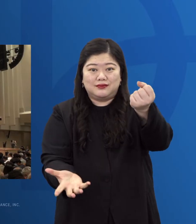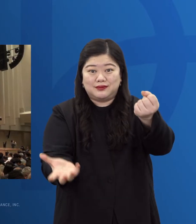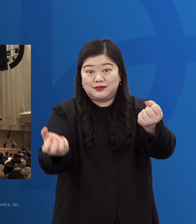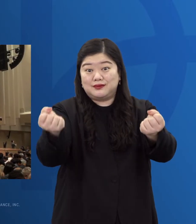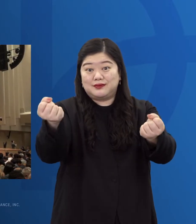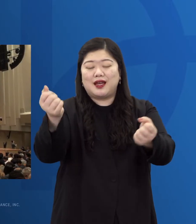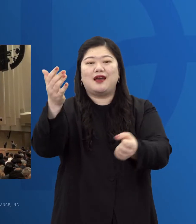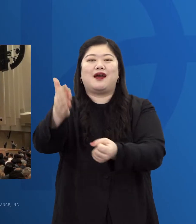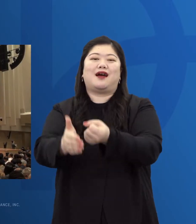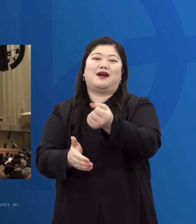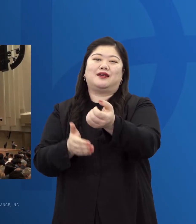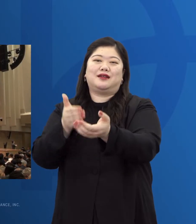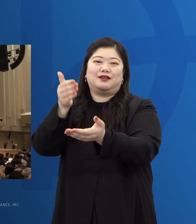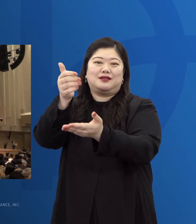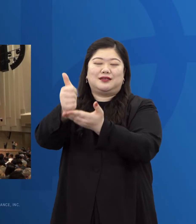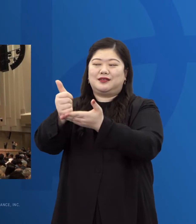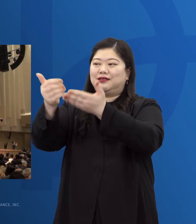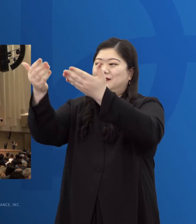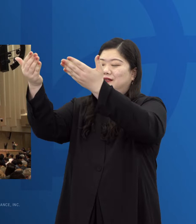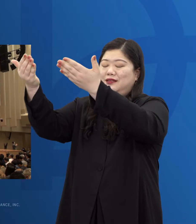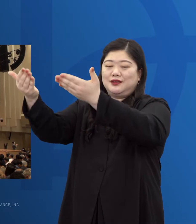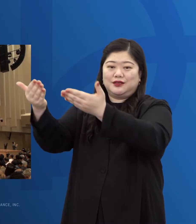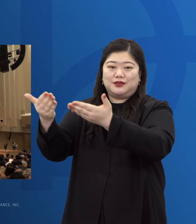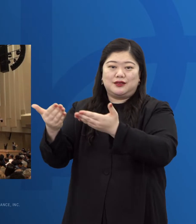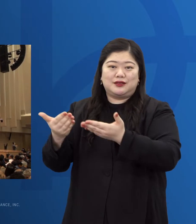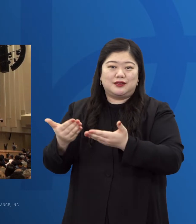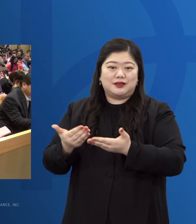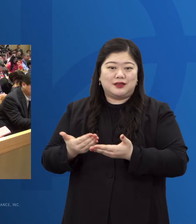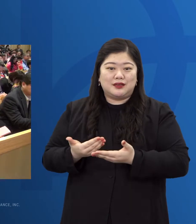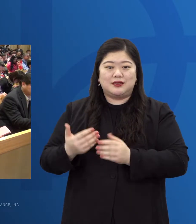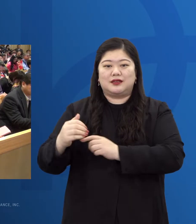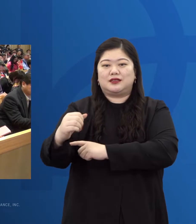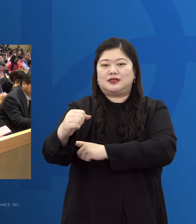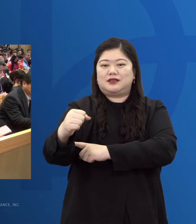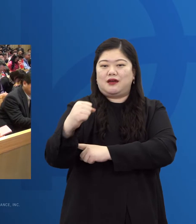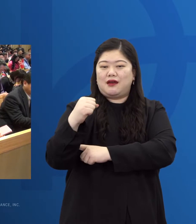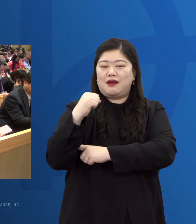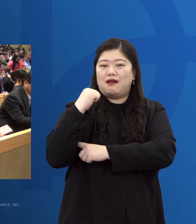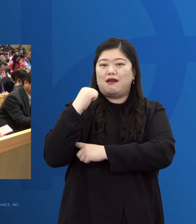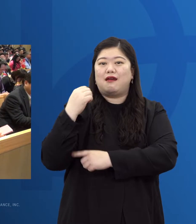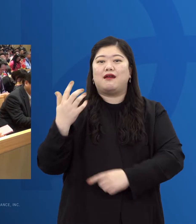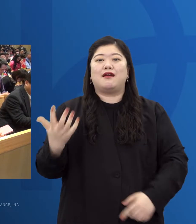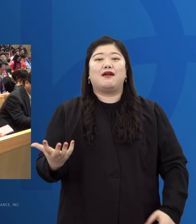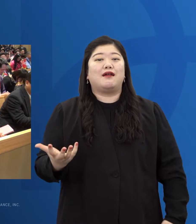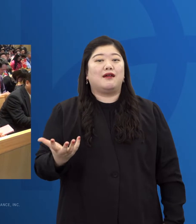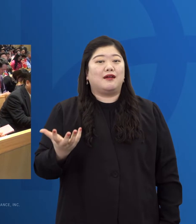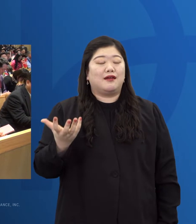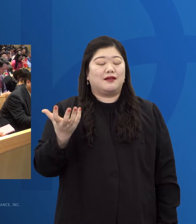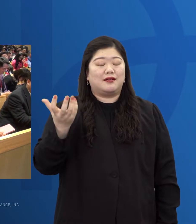하나님이 내리신 힘을 다 가졌네